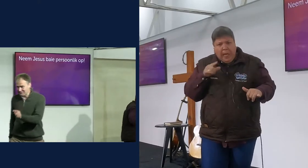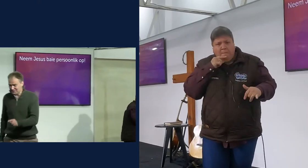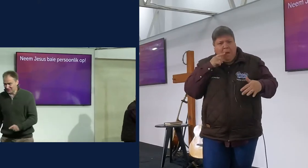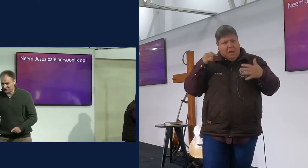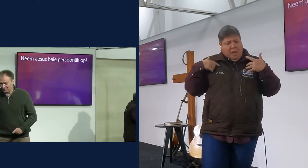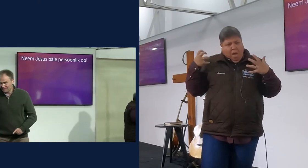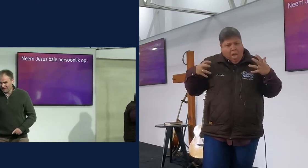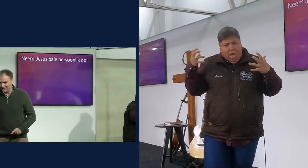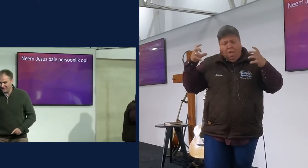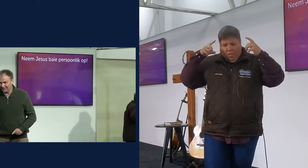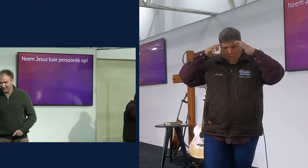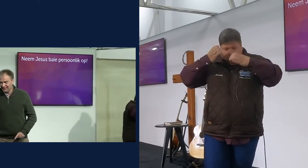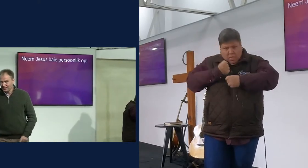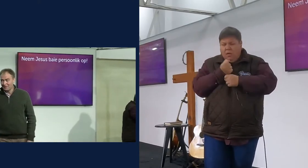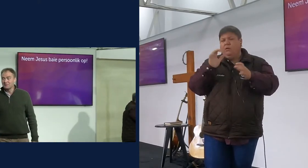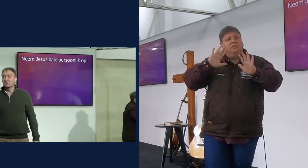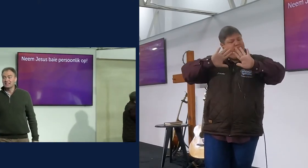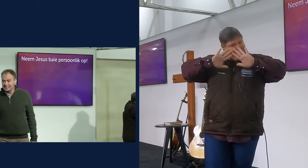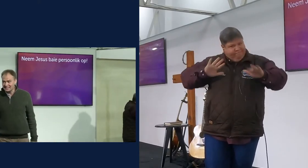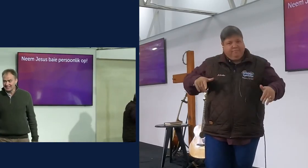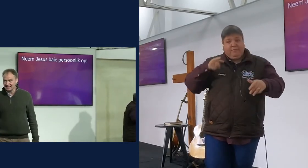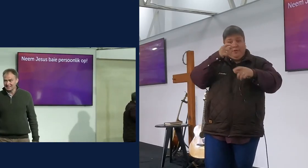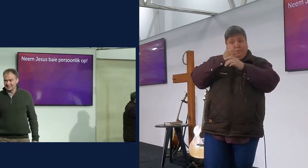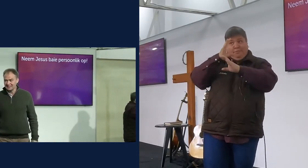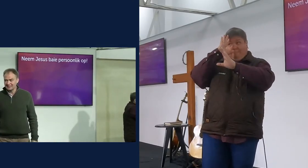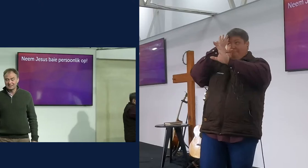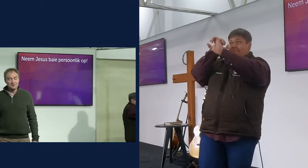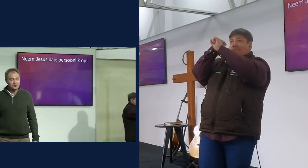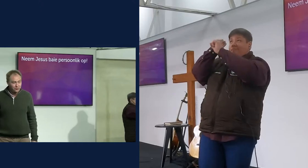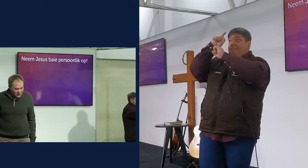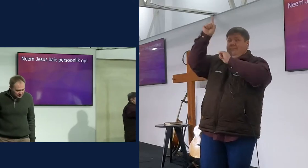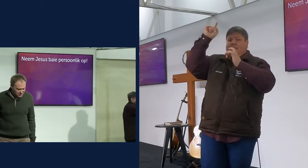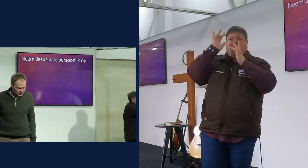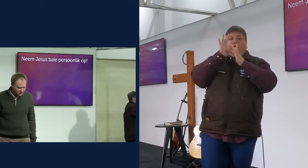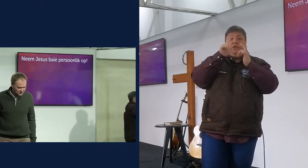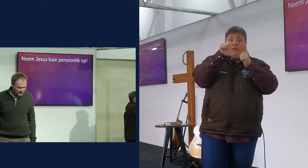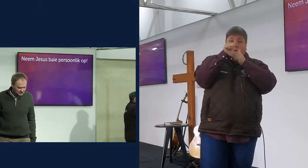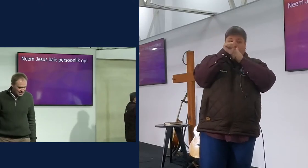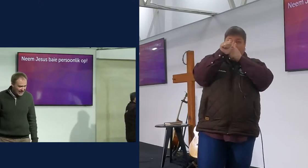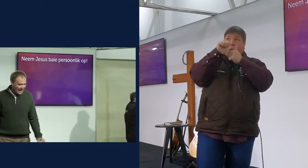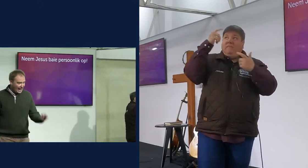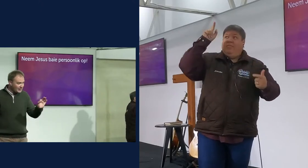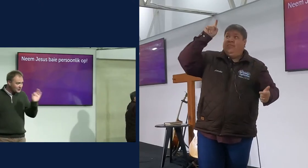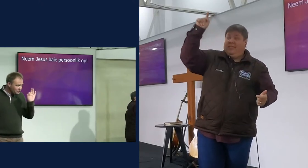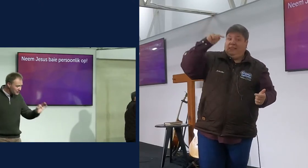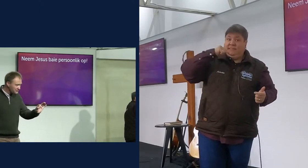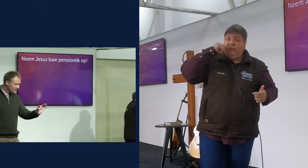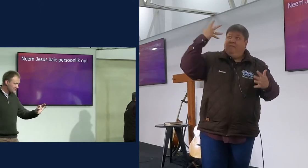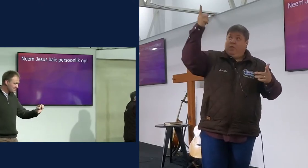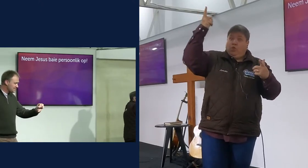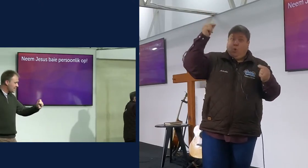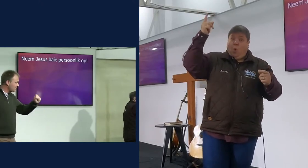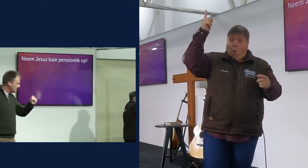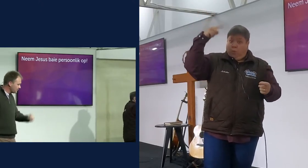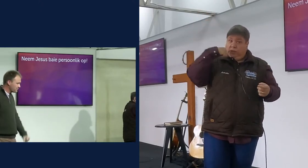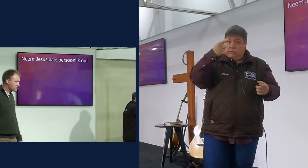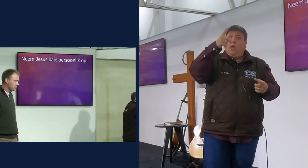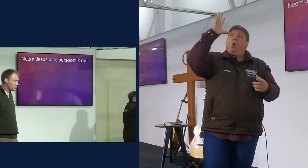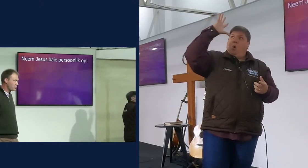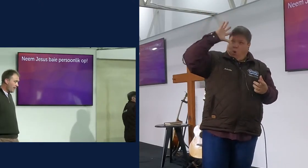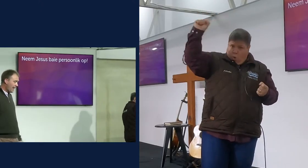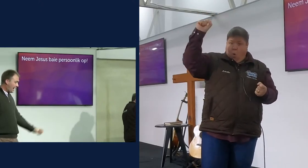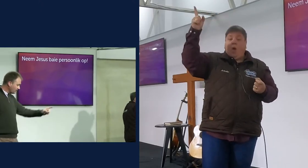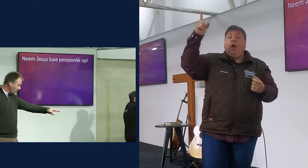moet jy self nie persoonlik opneem nie maar jy moet Jesus ten volle persoonlik opneem elke woord wat Jesus is sê neem dit